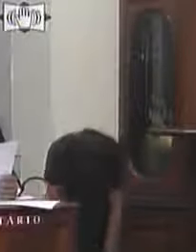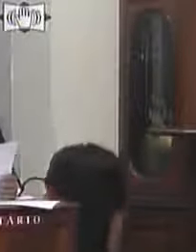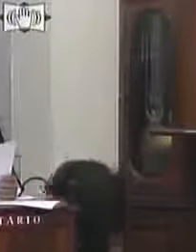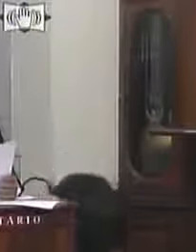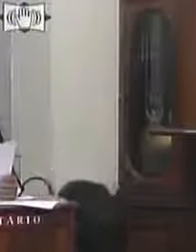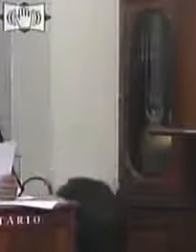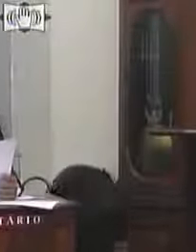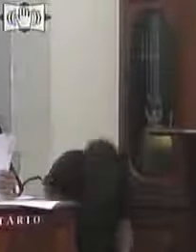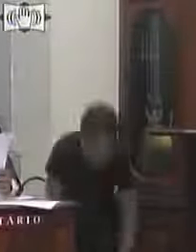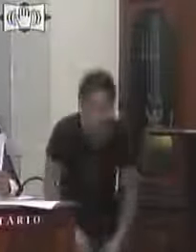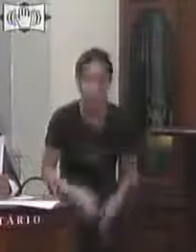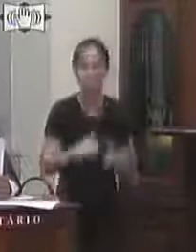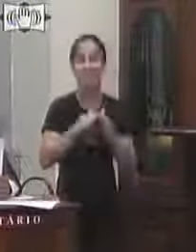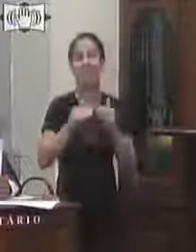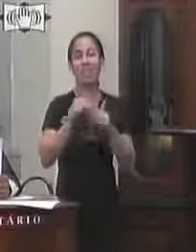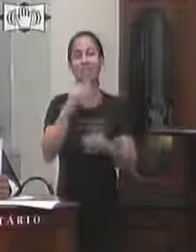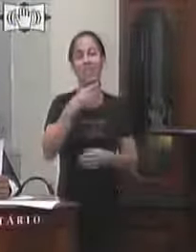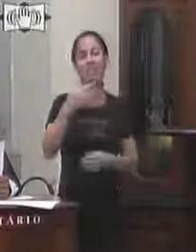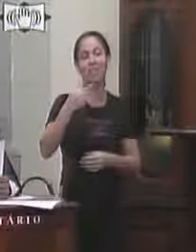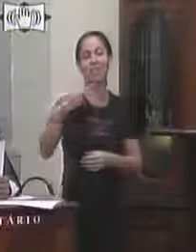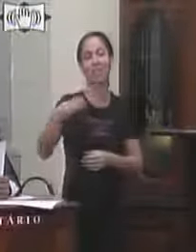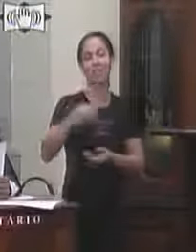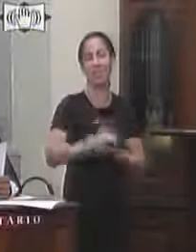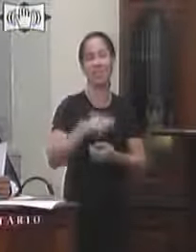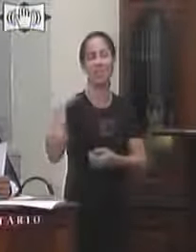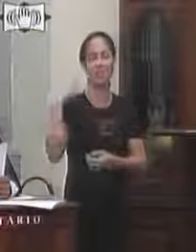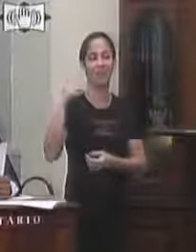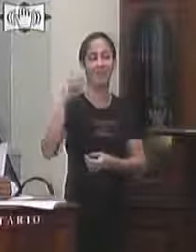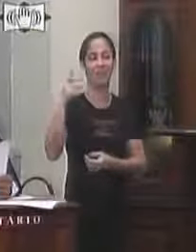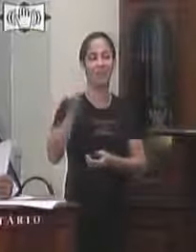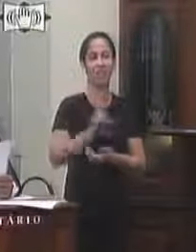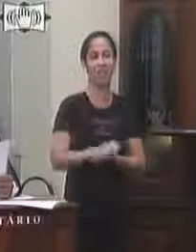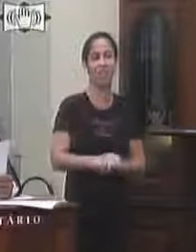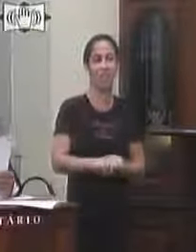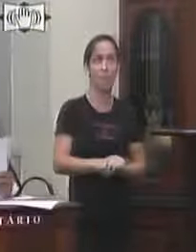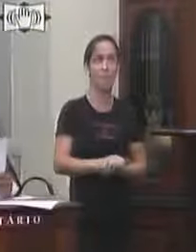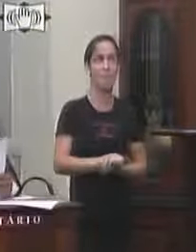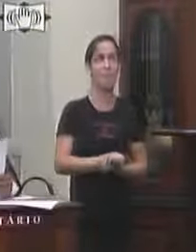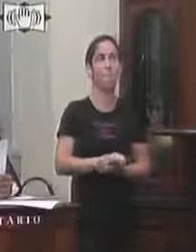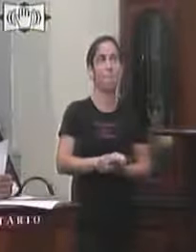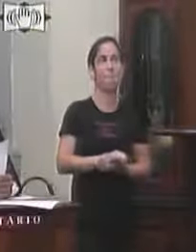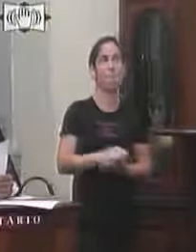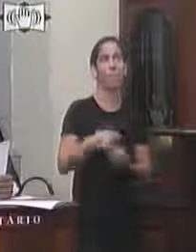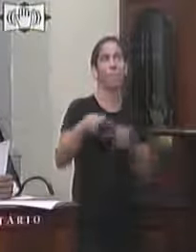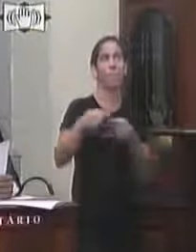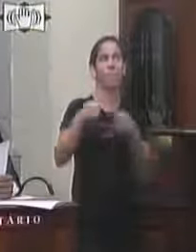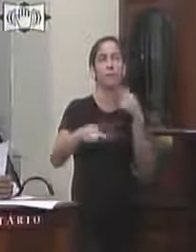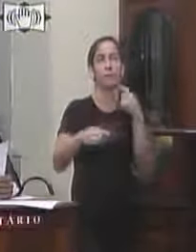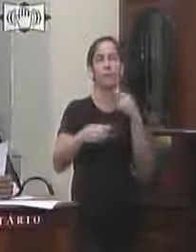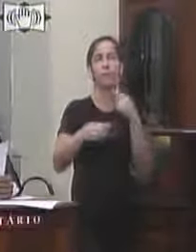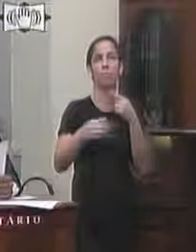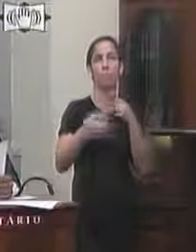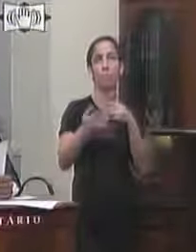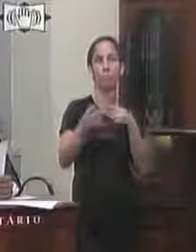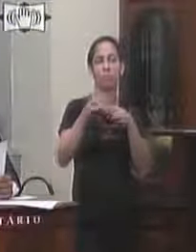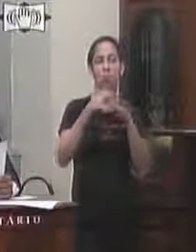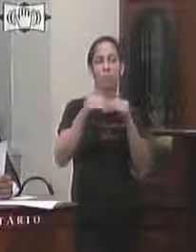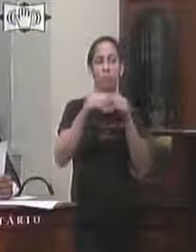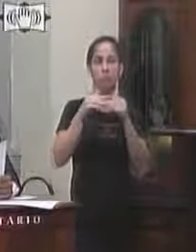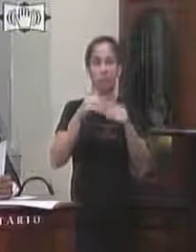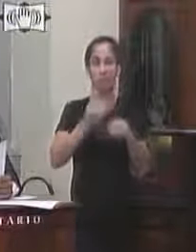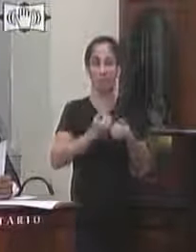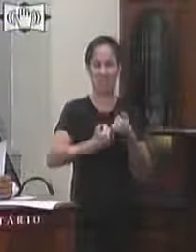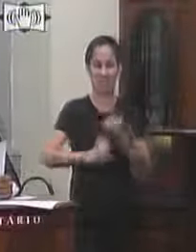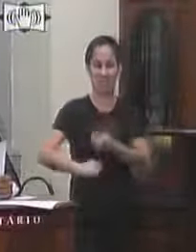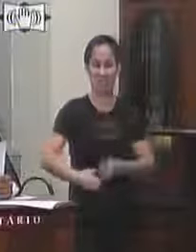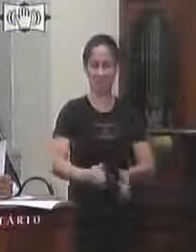indicação 373 da vereadora Michele Cabral a indicação da vereadora em relação ao esgoto a céu